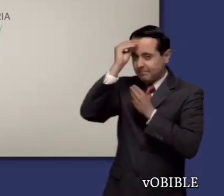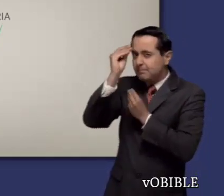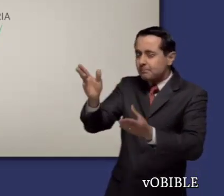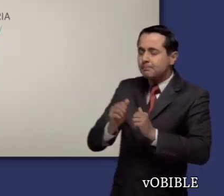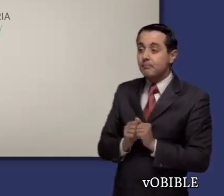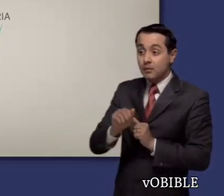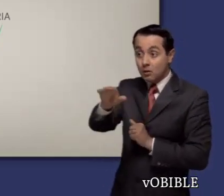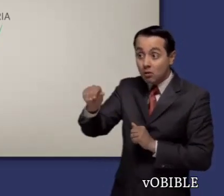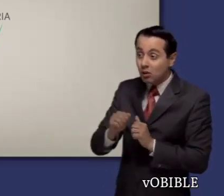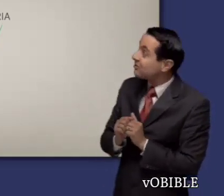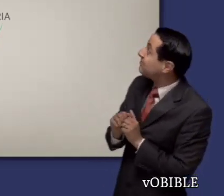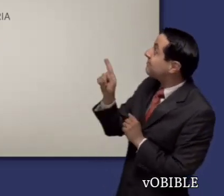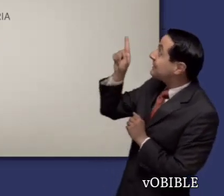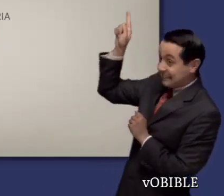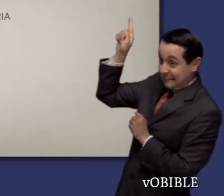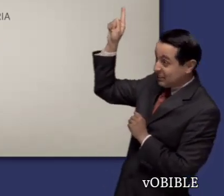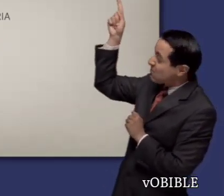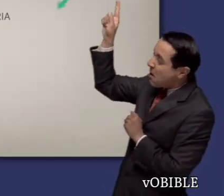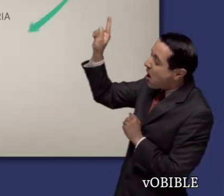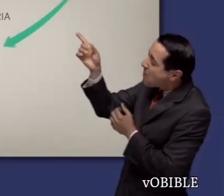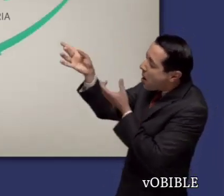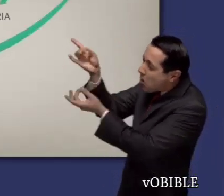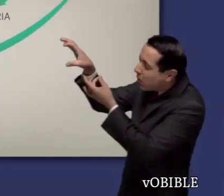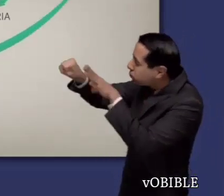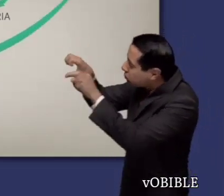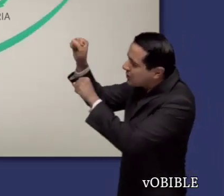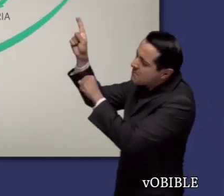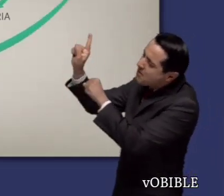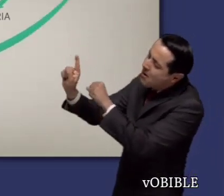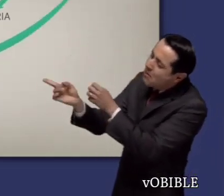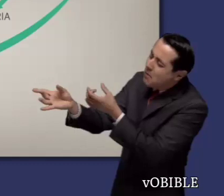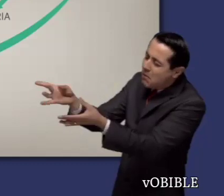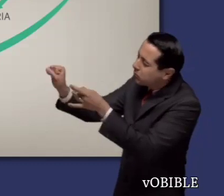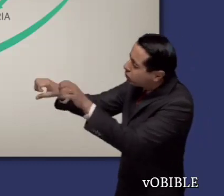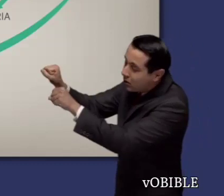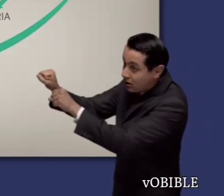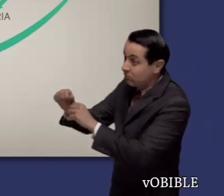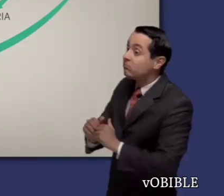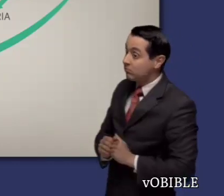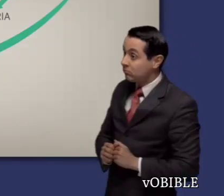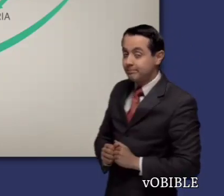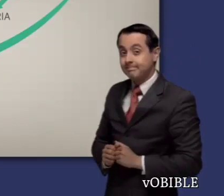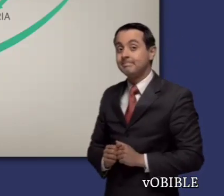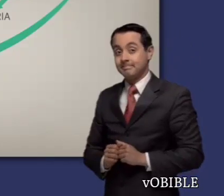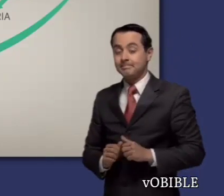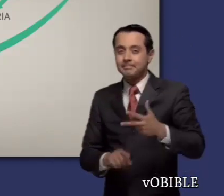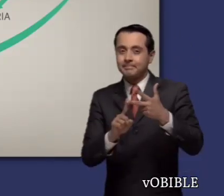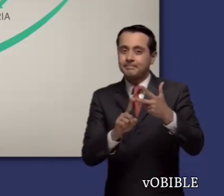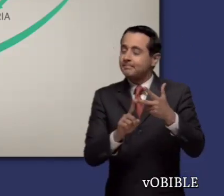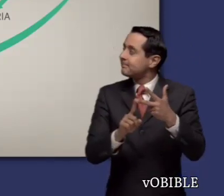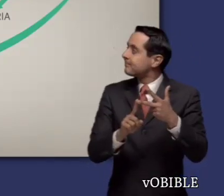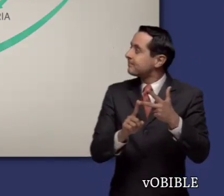Israel. Pero tal como había profetizado Isaías, Asiria derrotó a esas dos naciones y eliminó la